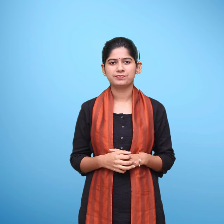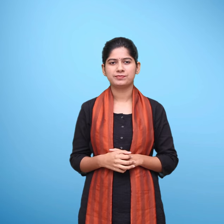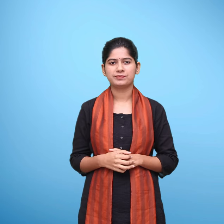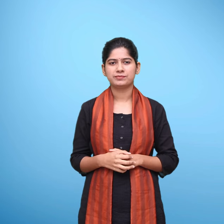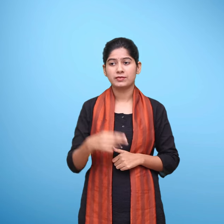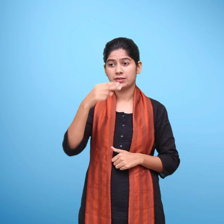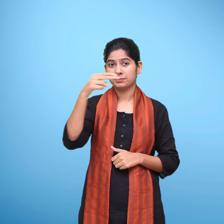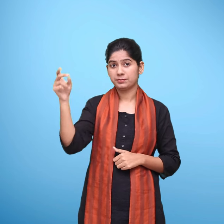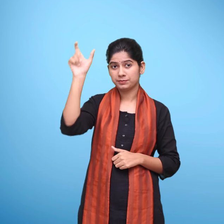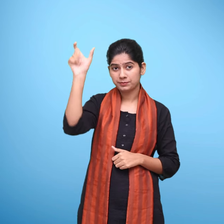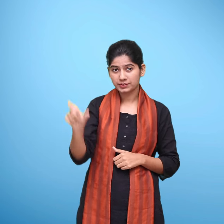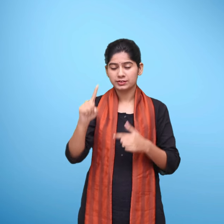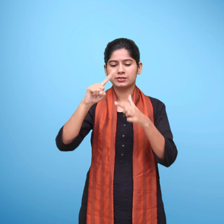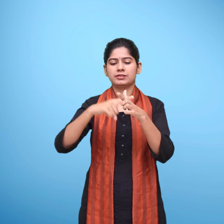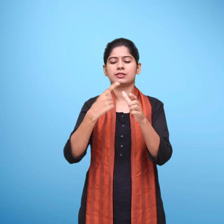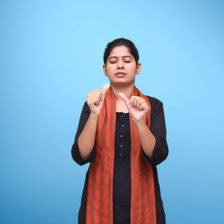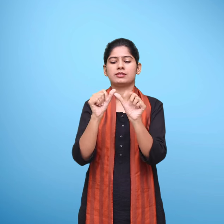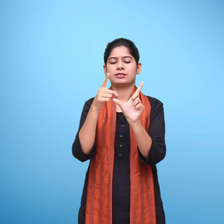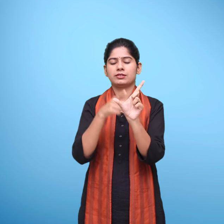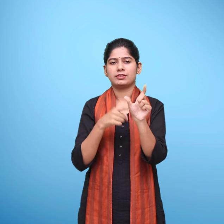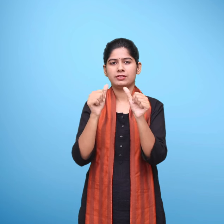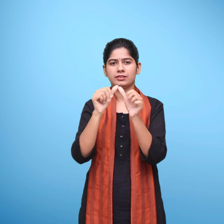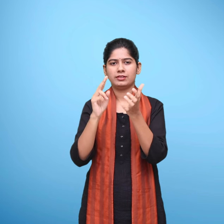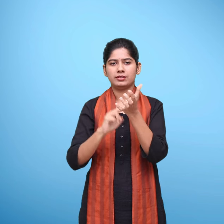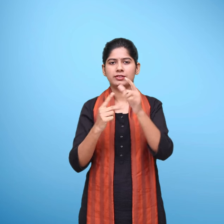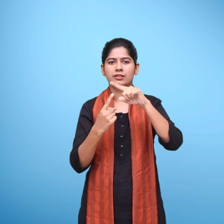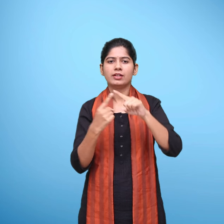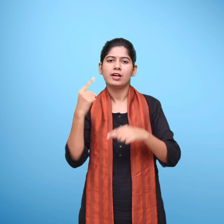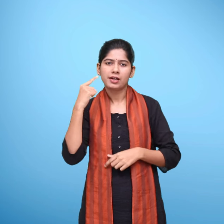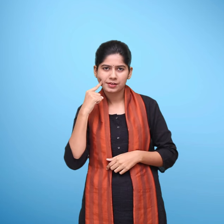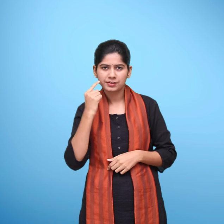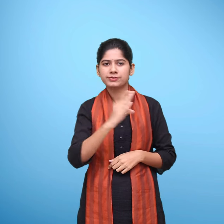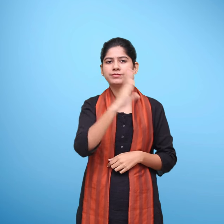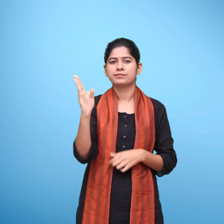परिशद रचनाओं के प्रकाश नार्थ अनुमती देने के लिए जयनती मनोकरण